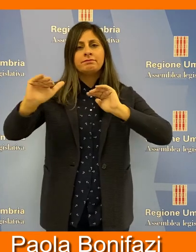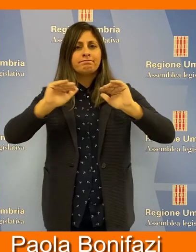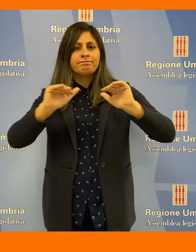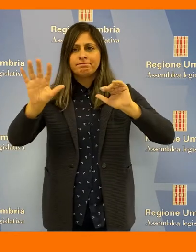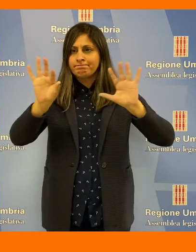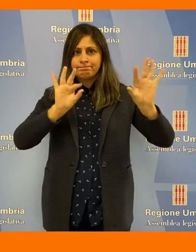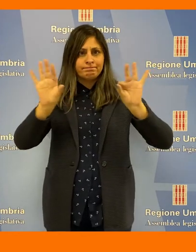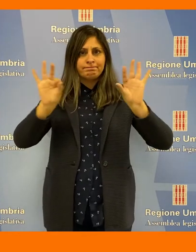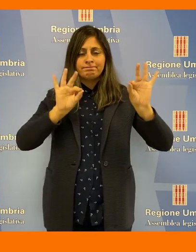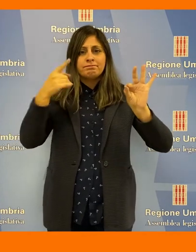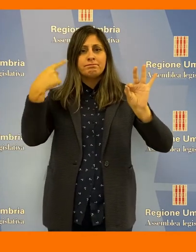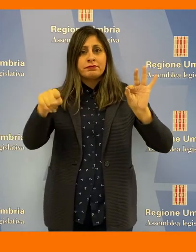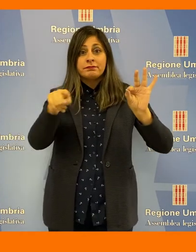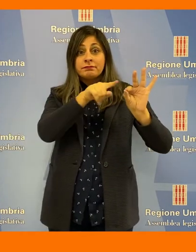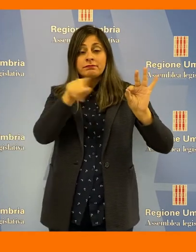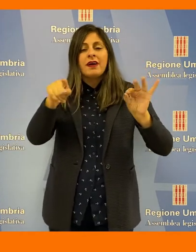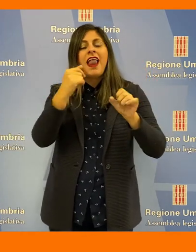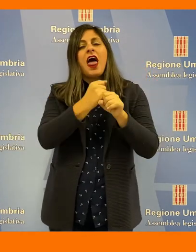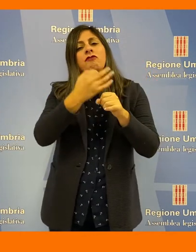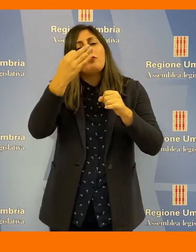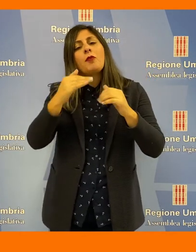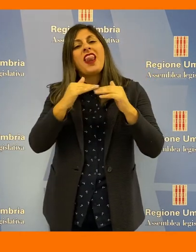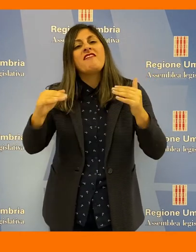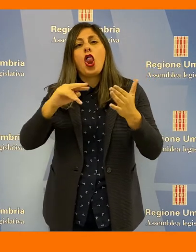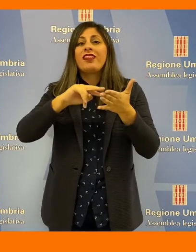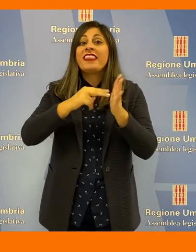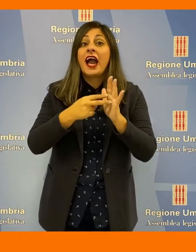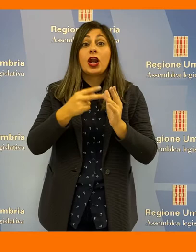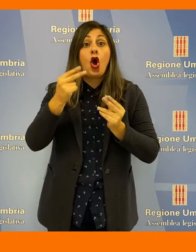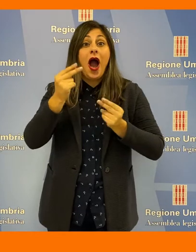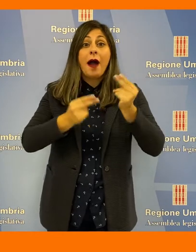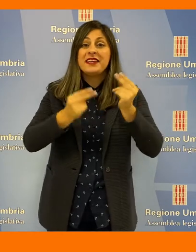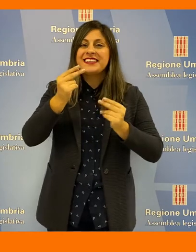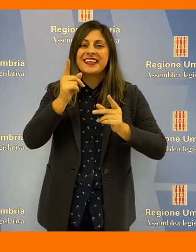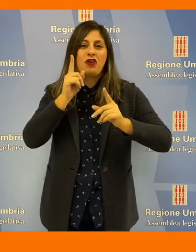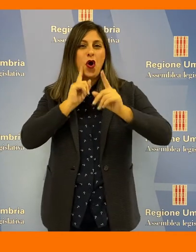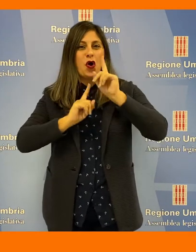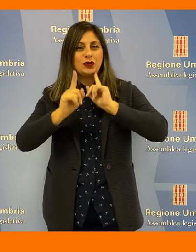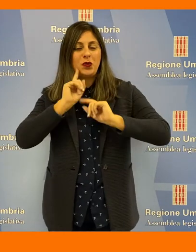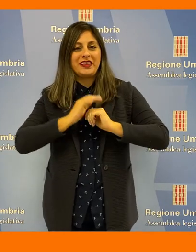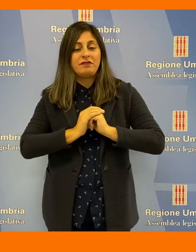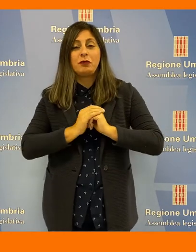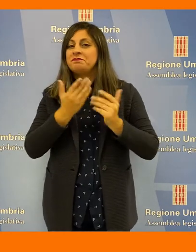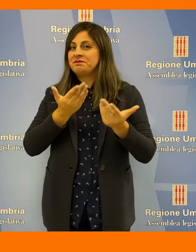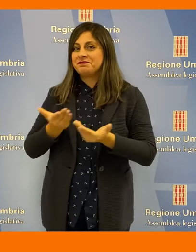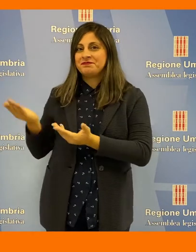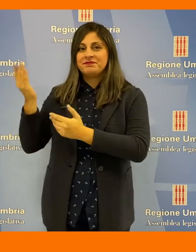indispensabili operanti a livello tecnico-amministrativo e consultivo il servizio.